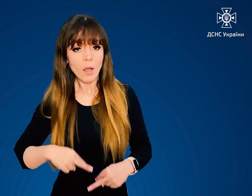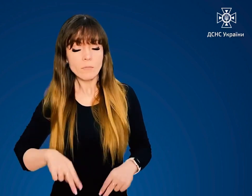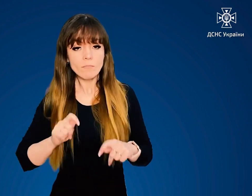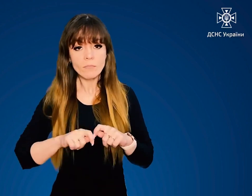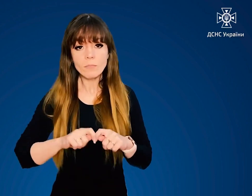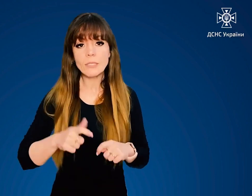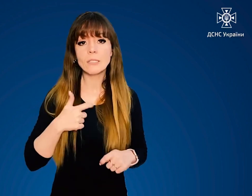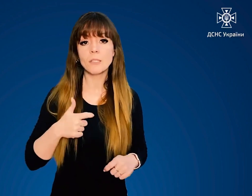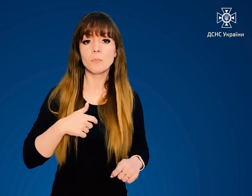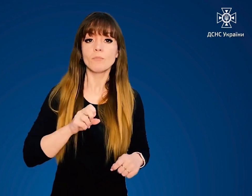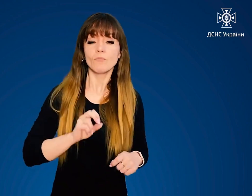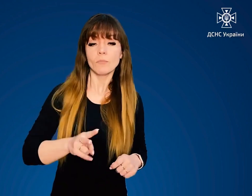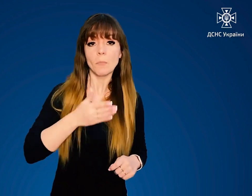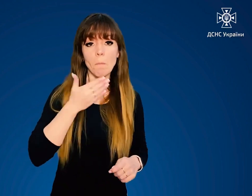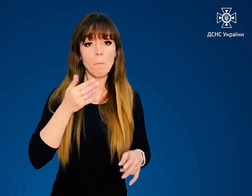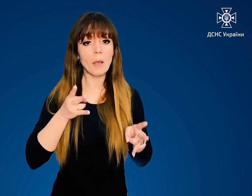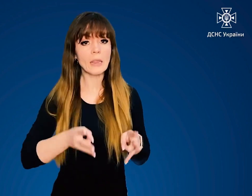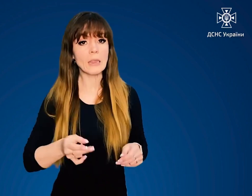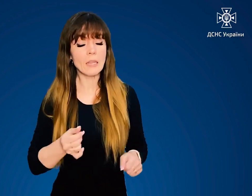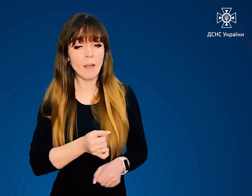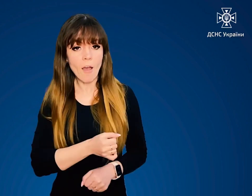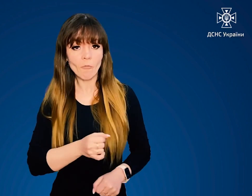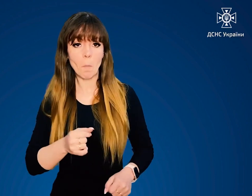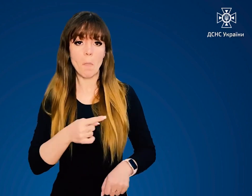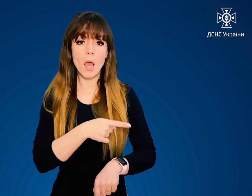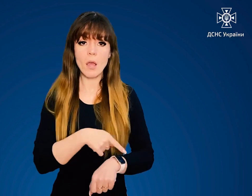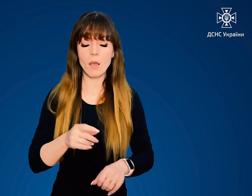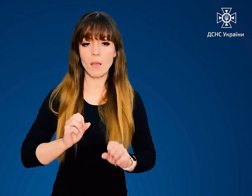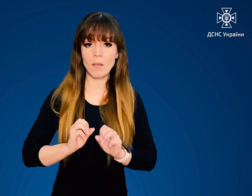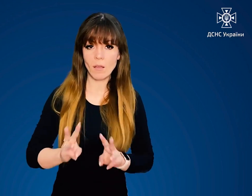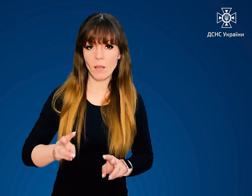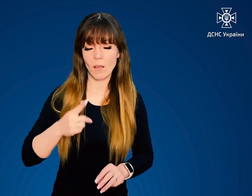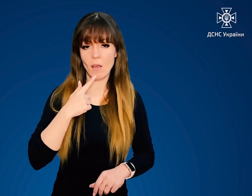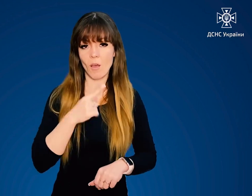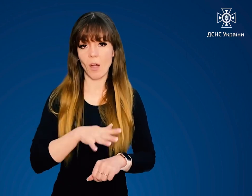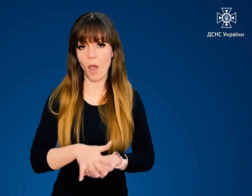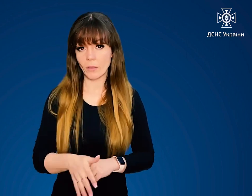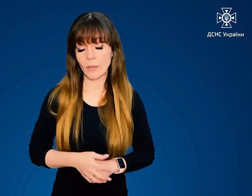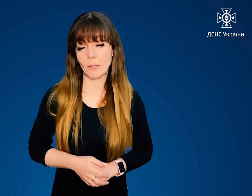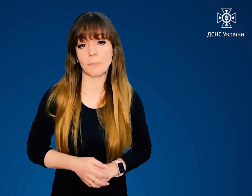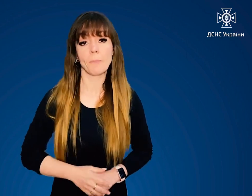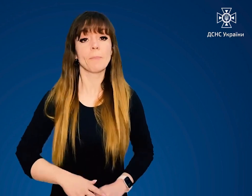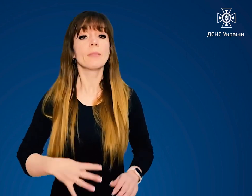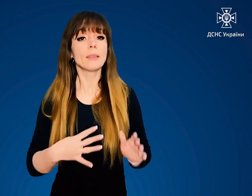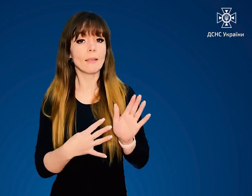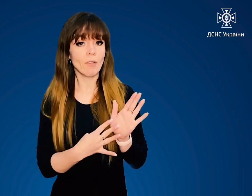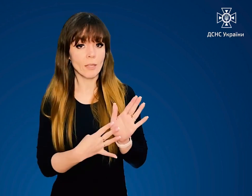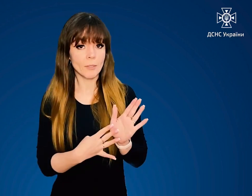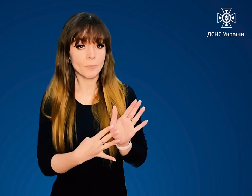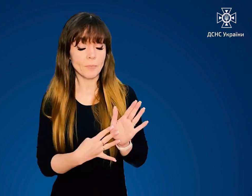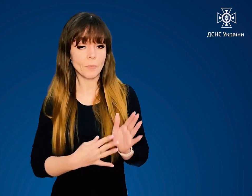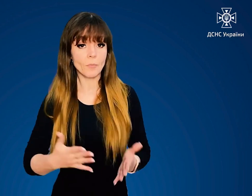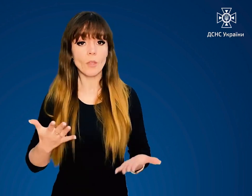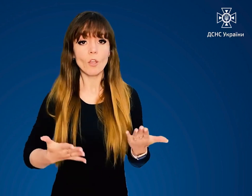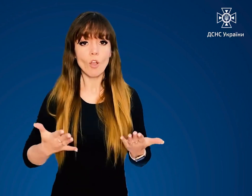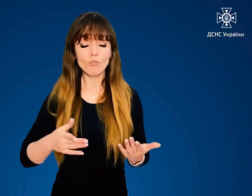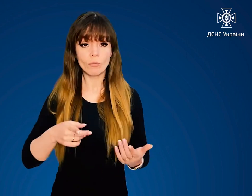на наявність травм та ран. Дев'яте. Якщо